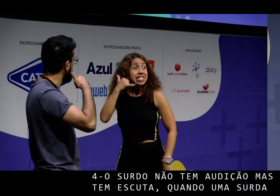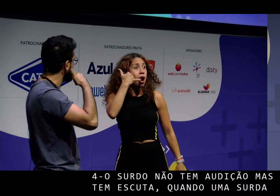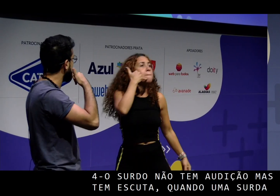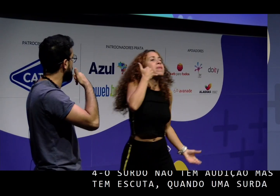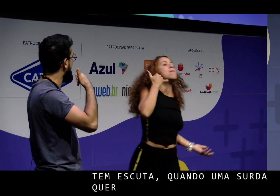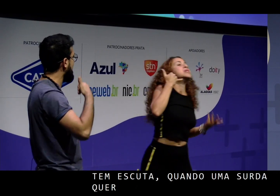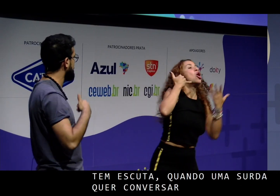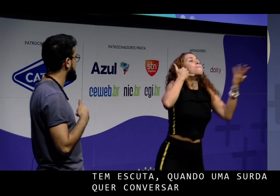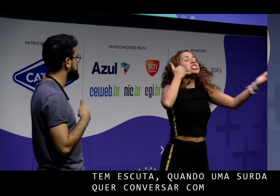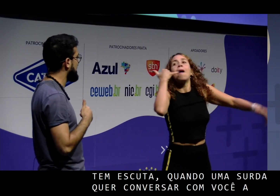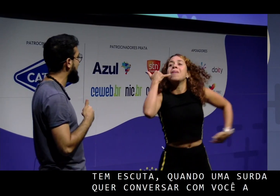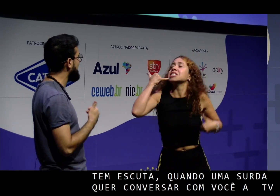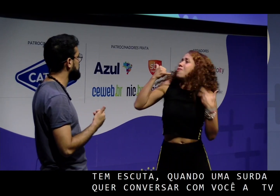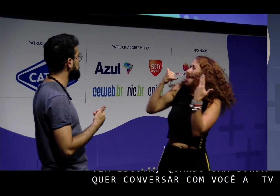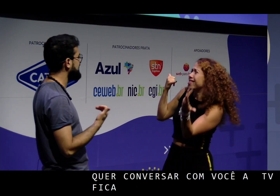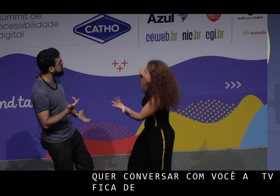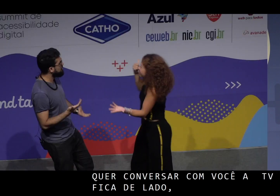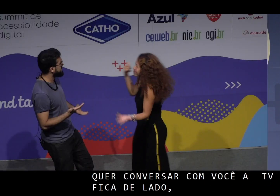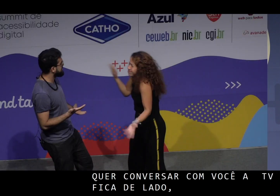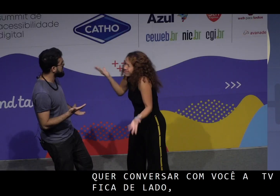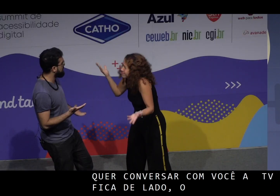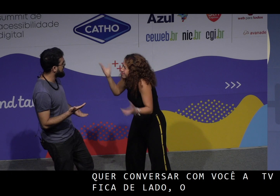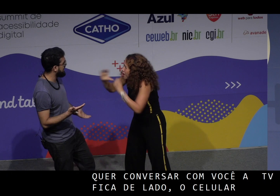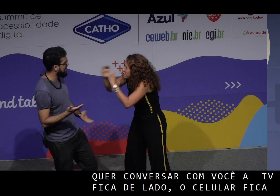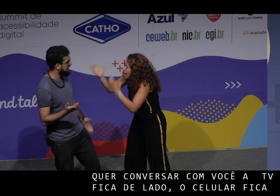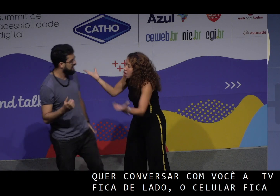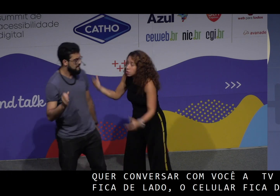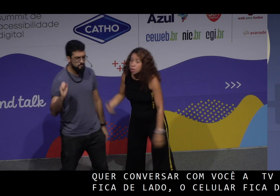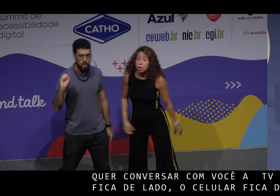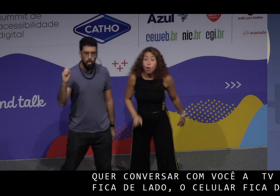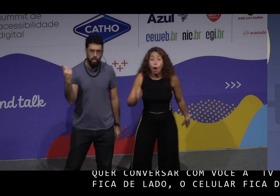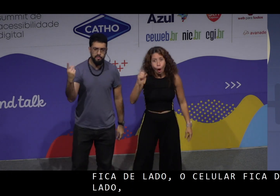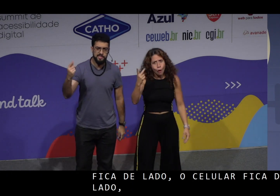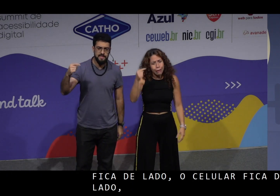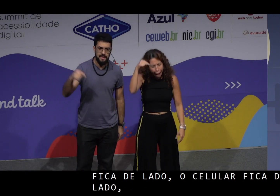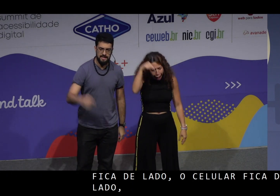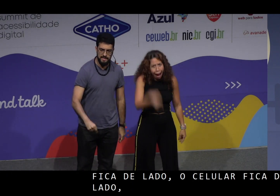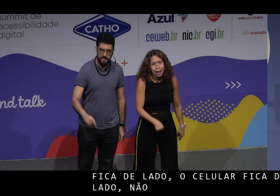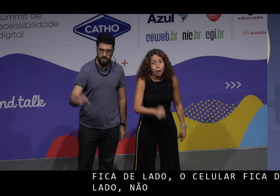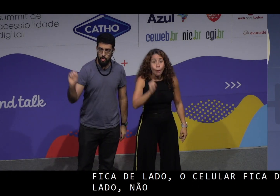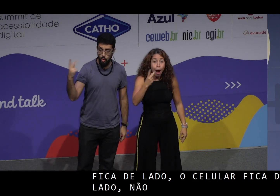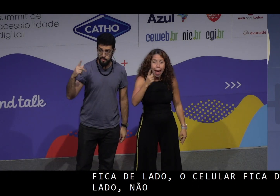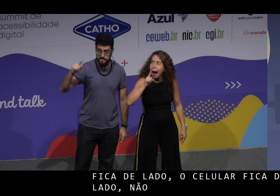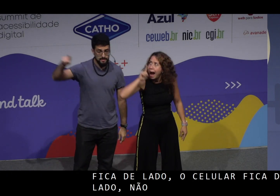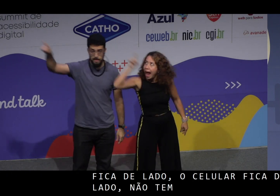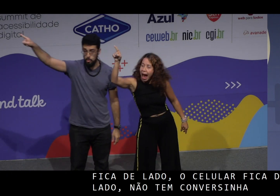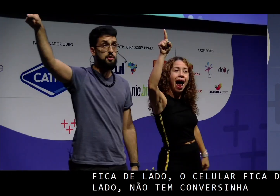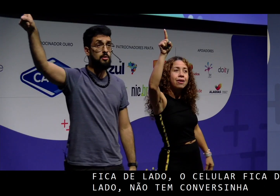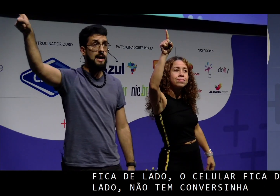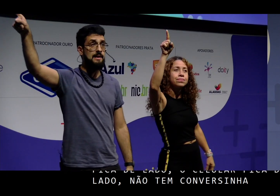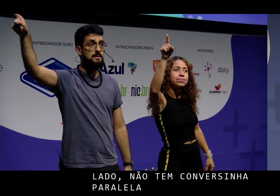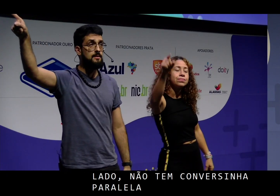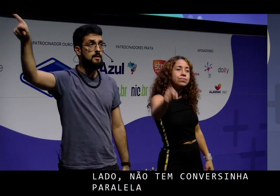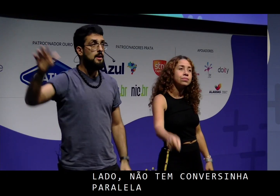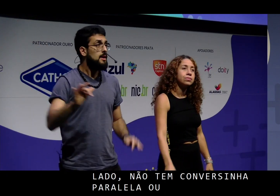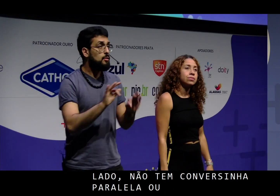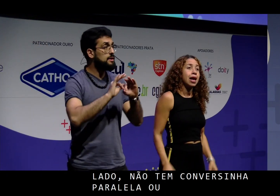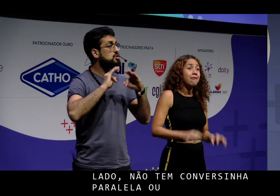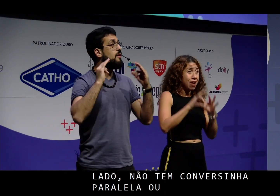o celular fica de lado, não tem conversinha paralela. Ou você está aqui, ou você está em outro lugar. Quando a sua